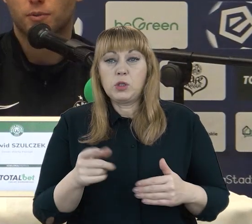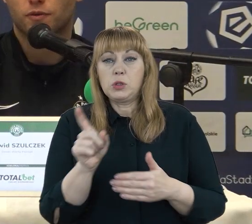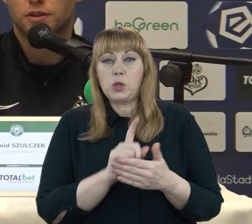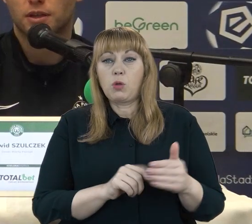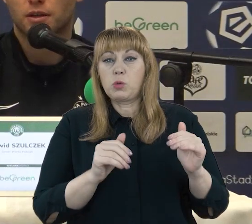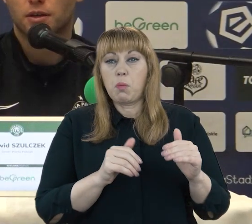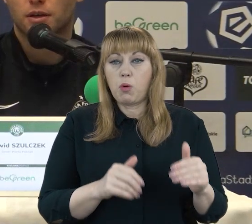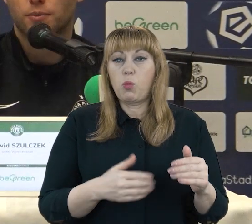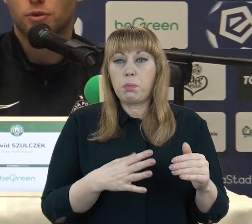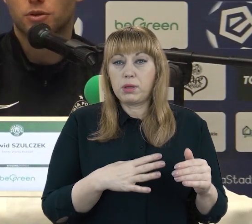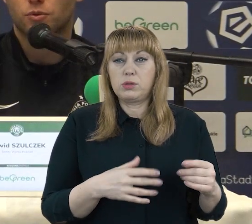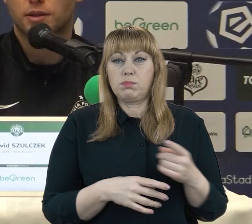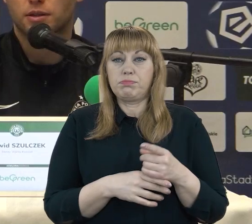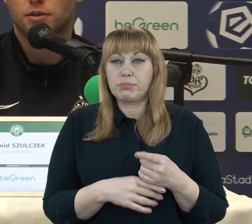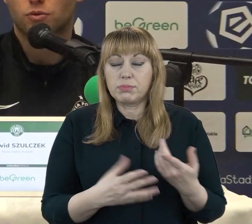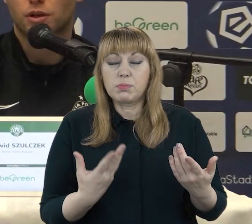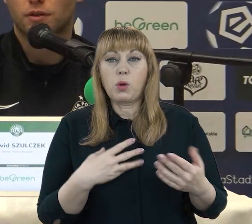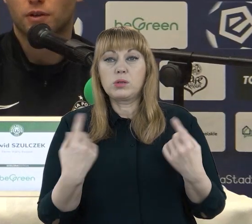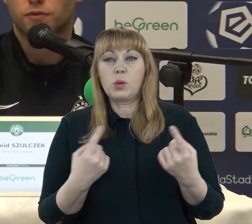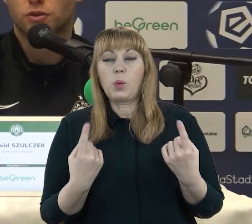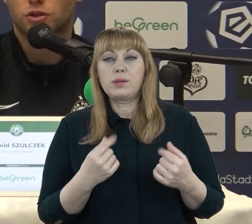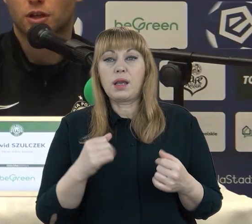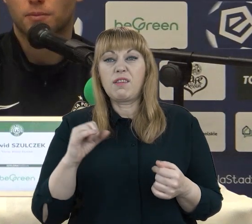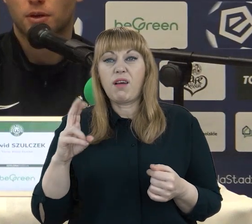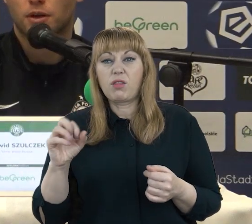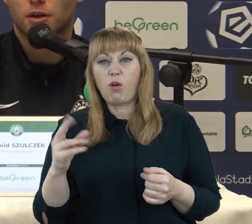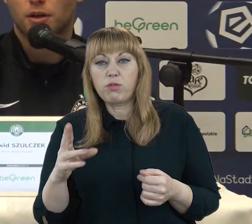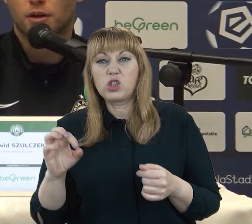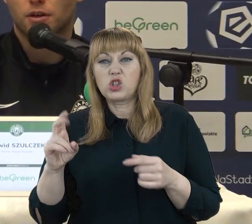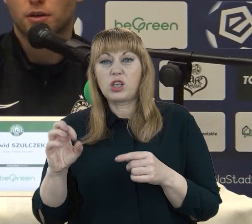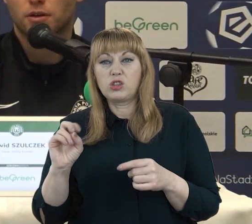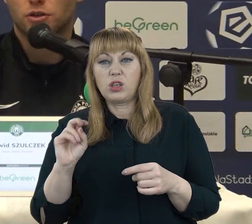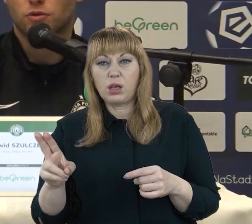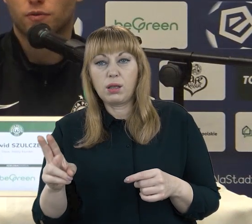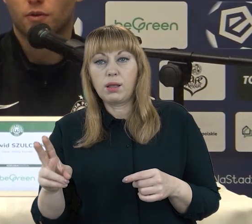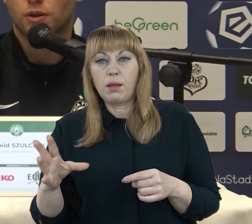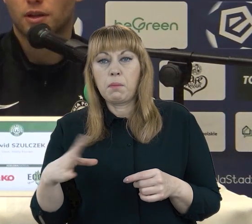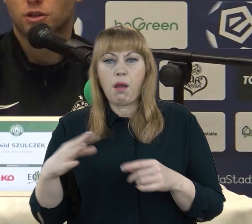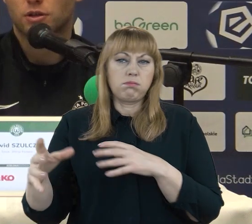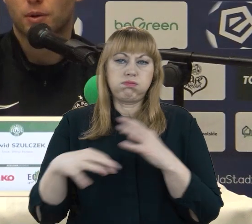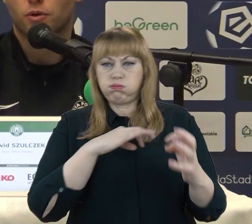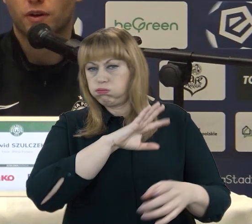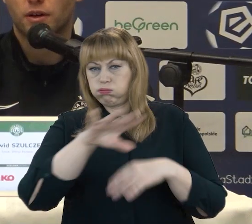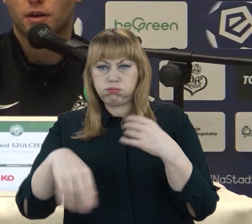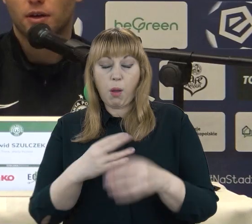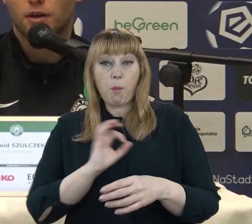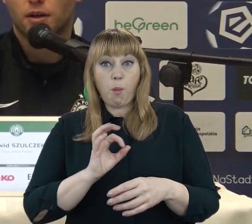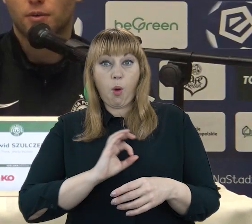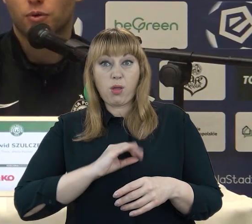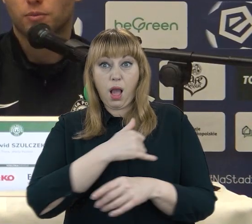na prowadzenie. Po tej sytuacji, z której Iwanow z Grzesikiem się kotłowało na naszej linii bramkowej. Potem